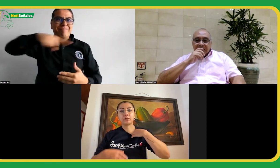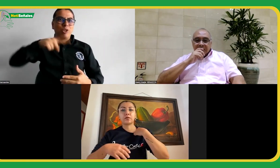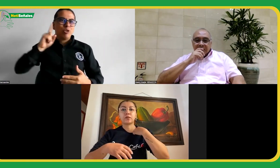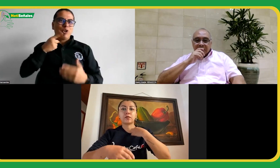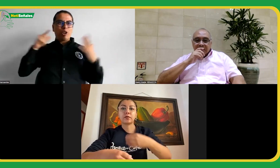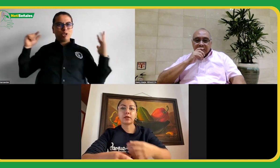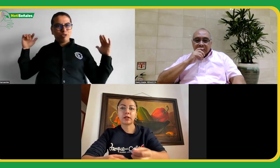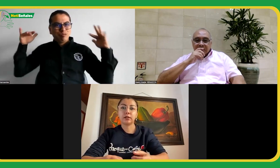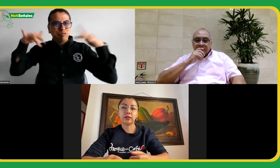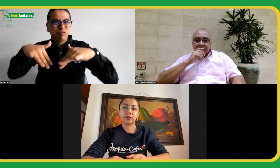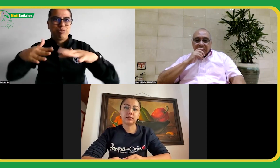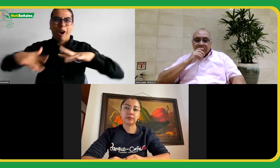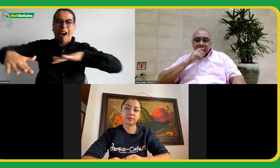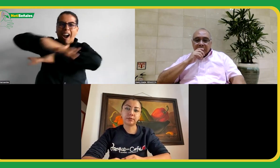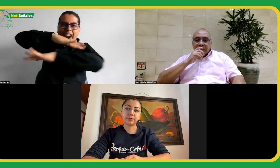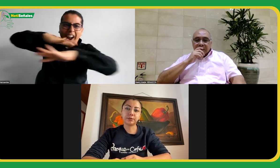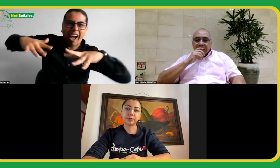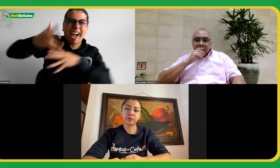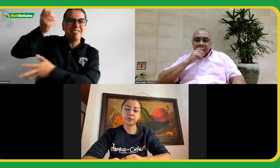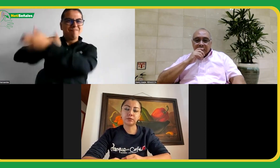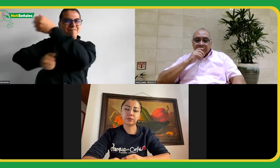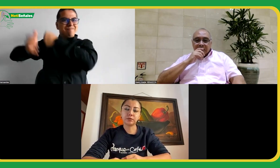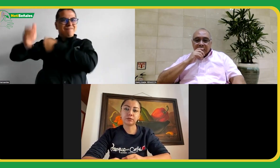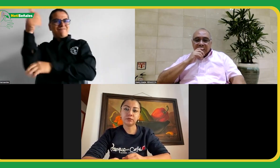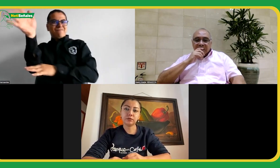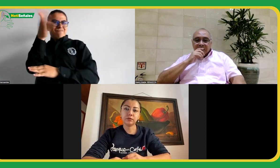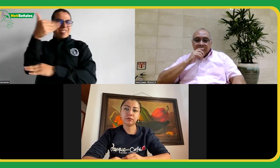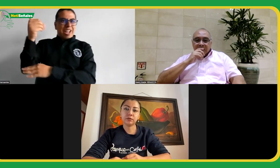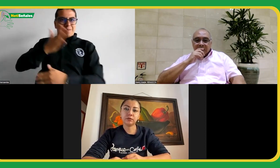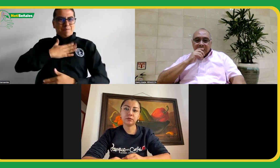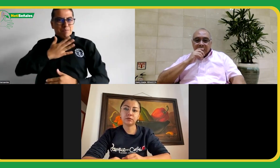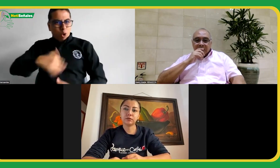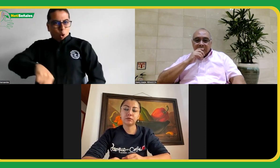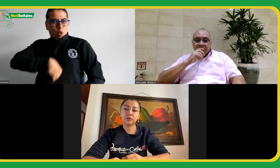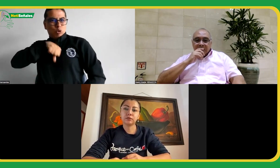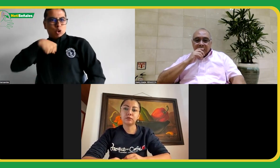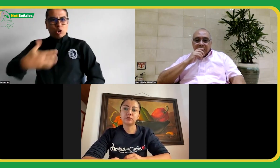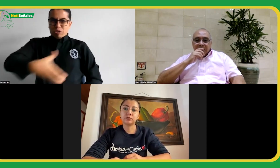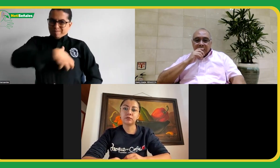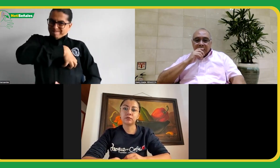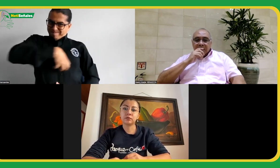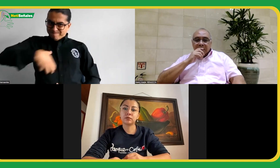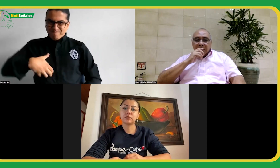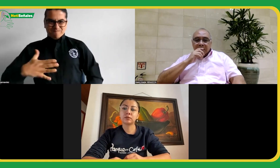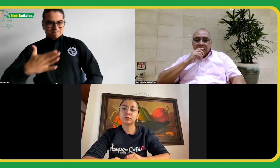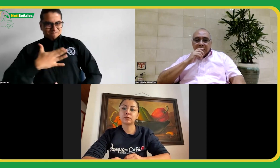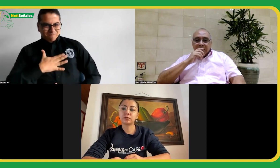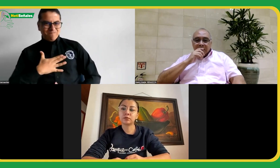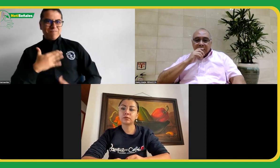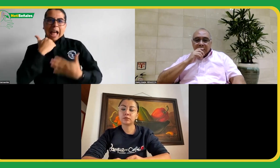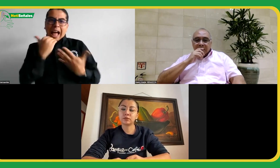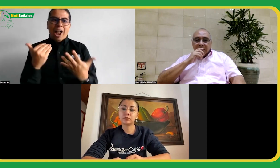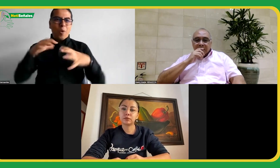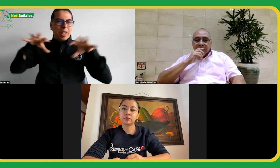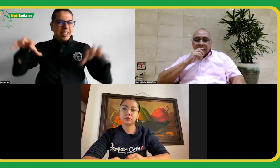en encuentros, espacios donde nos reunamos, personas sordas, podamos izar esta bandera,